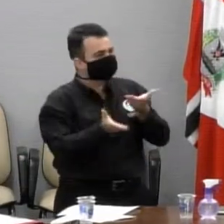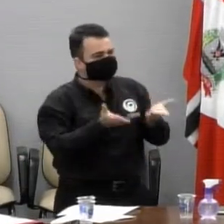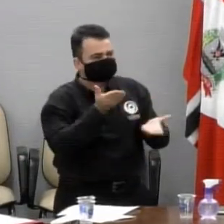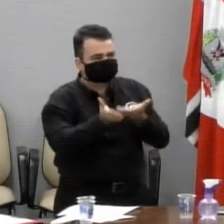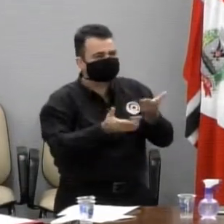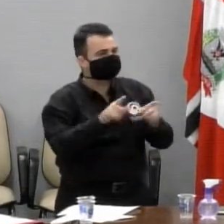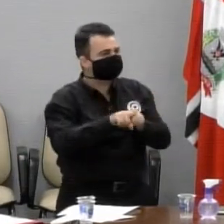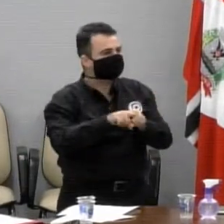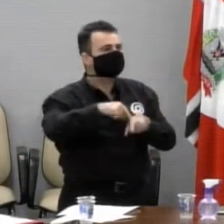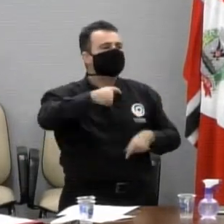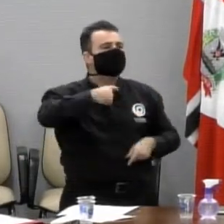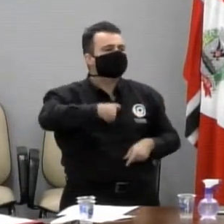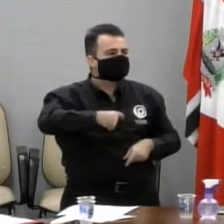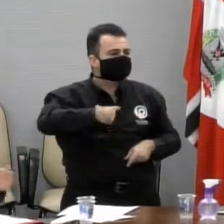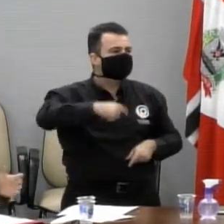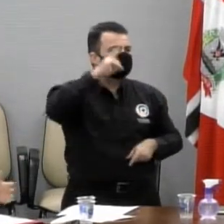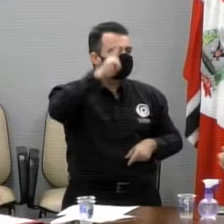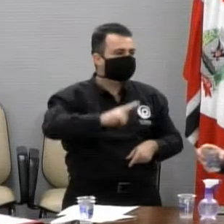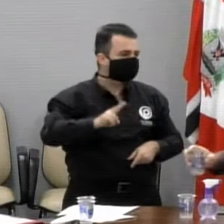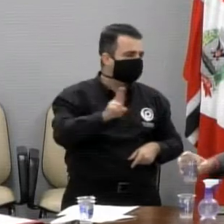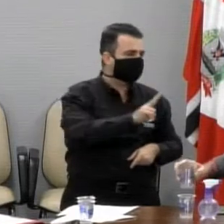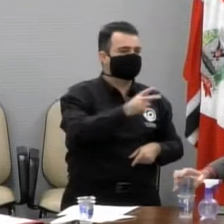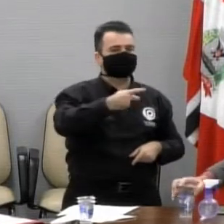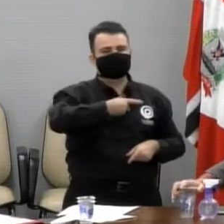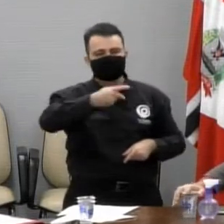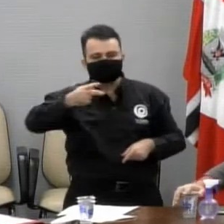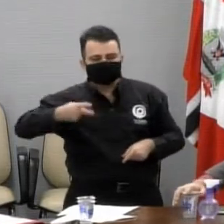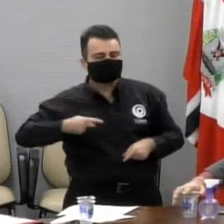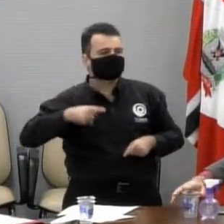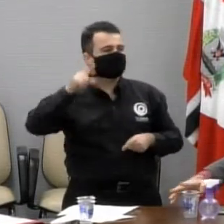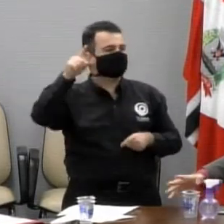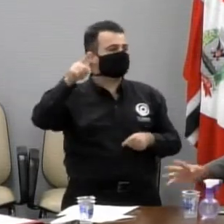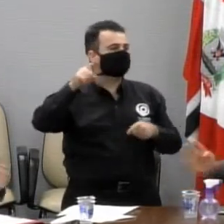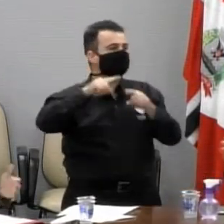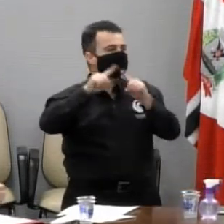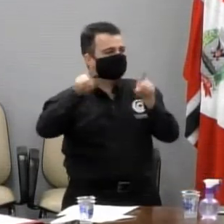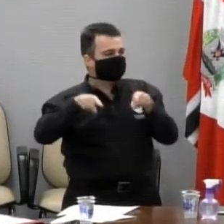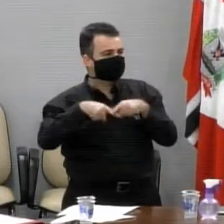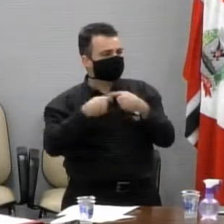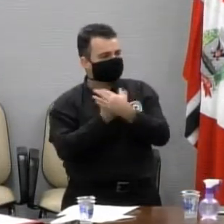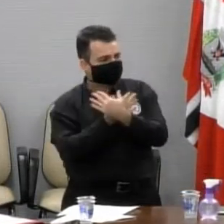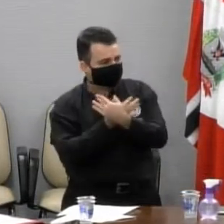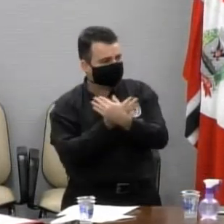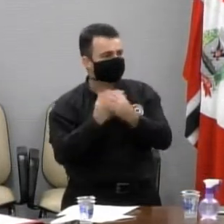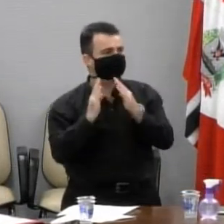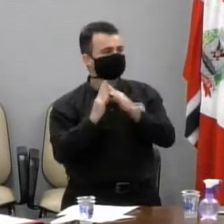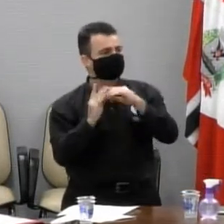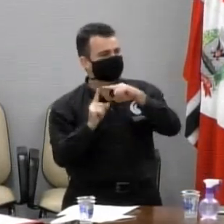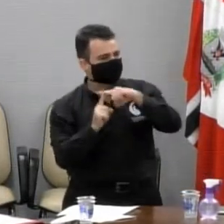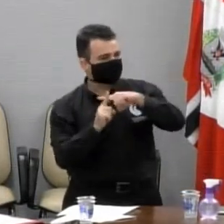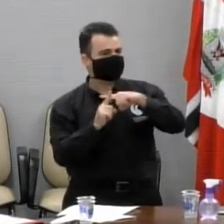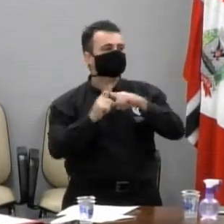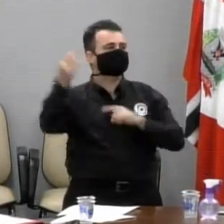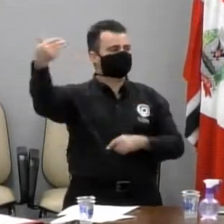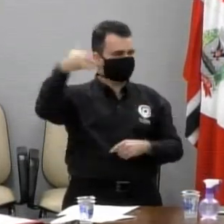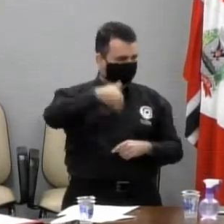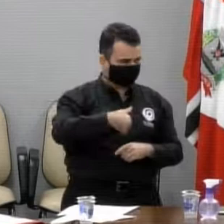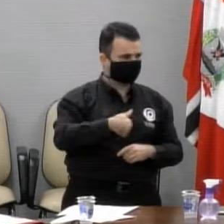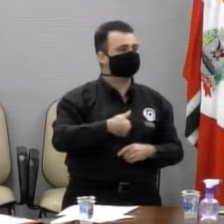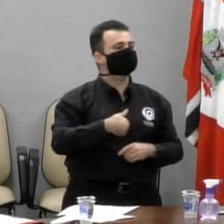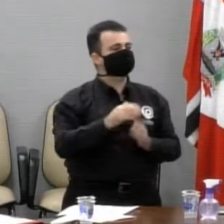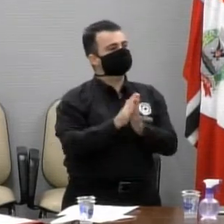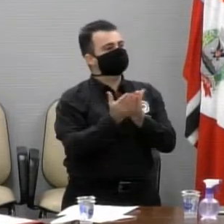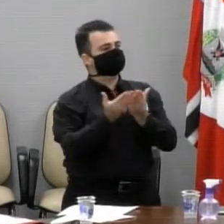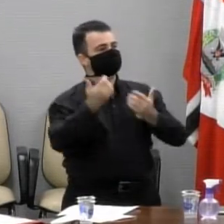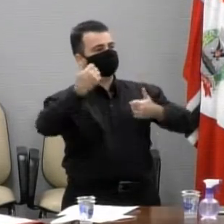outros líderes religiosos, pastor Léo da Igreja Universal, ia semanalmente levar a palavra de Deus, é